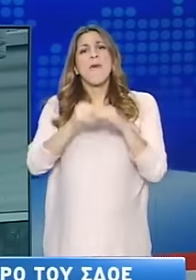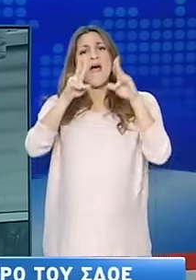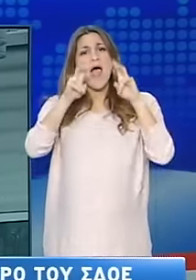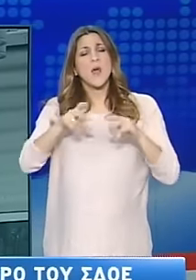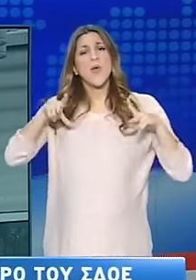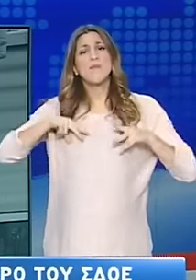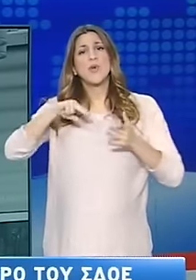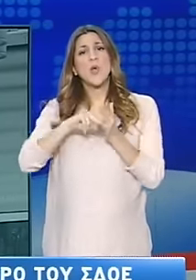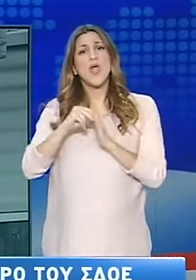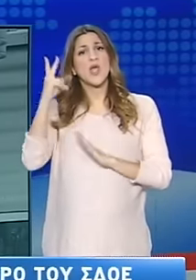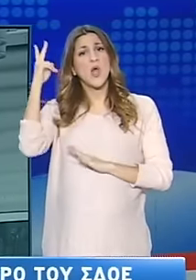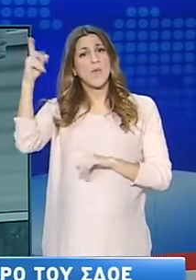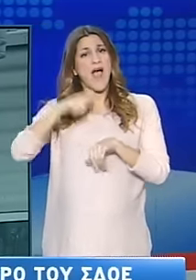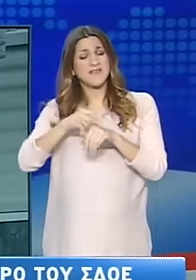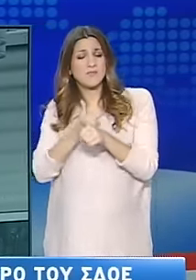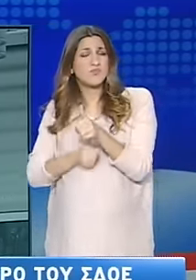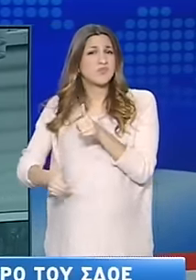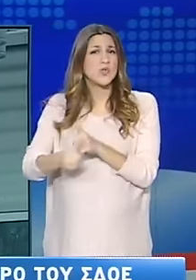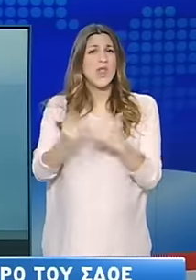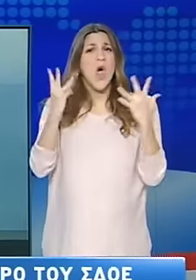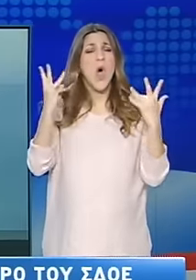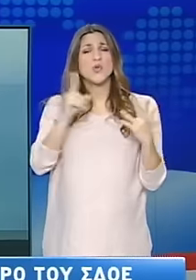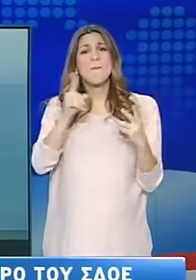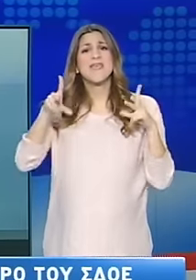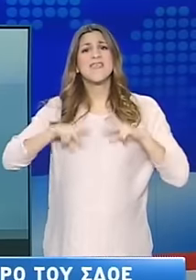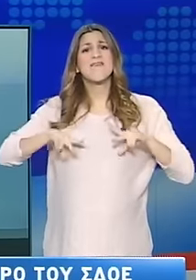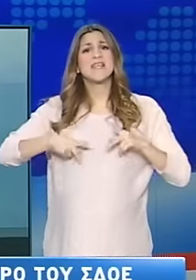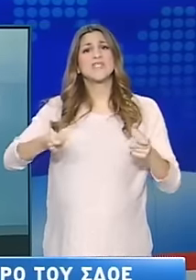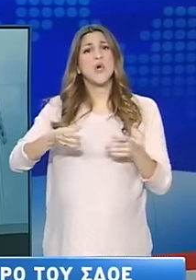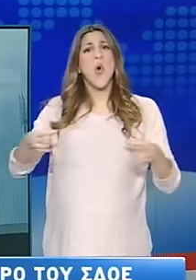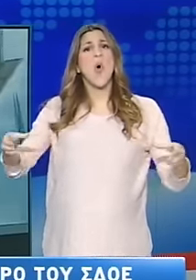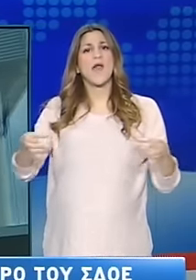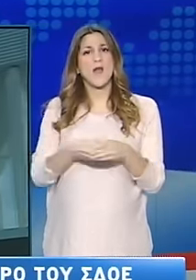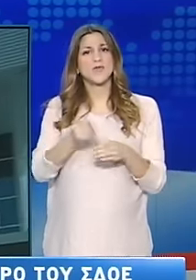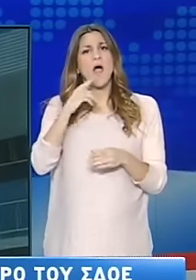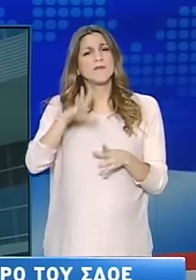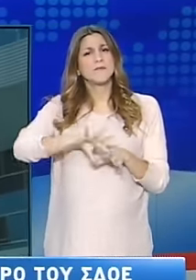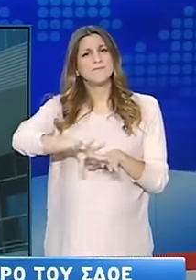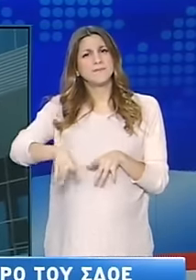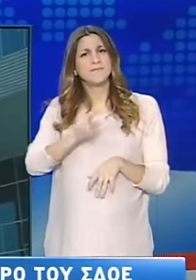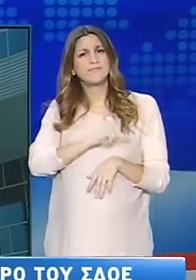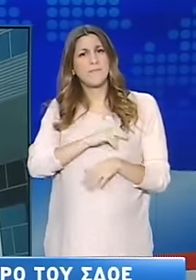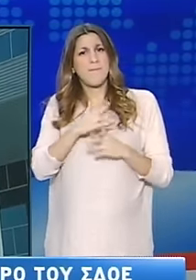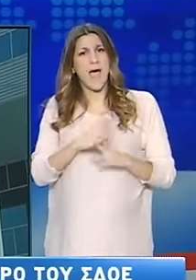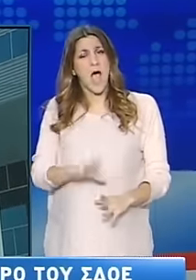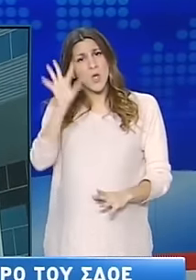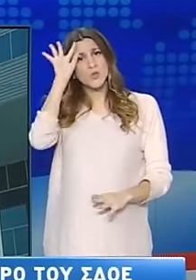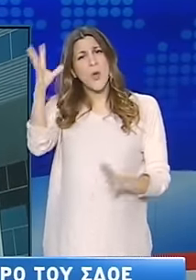τουλάχιστον 8 μη κυβερνητικές οργανώσεις που φέρονται να έχουν καρποθεί εκατομμύρια προκειμένου να μελετήσουν μεταξύ άλλων την